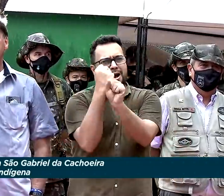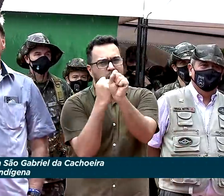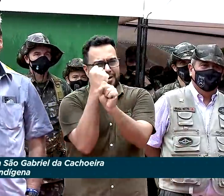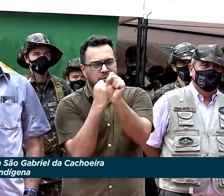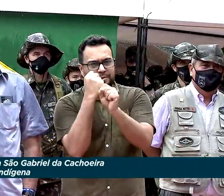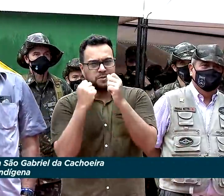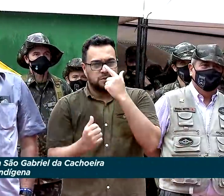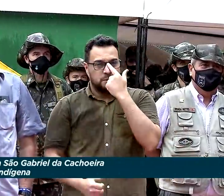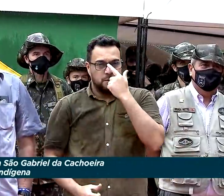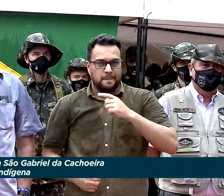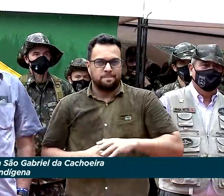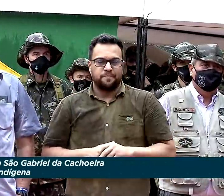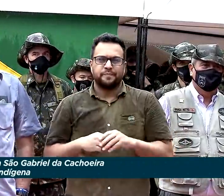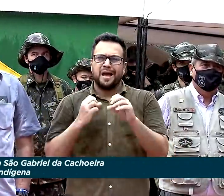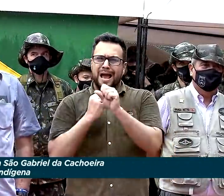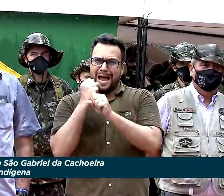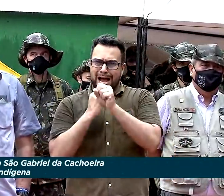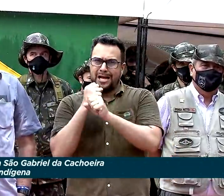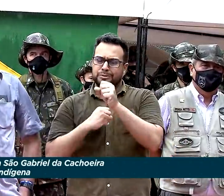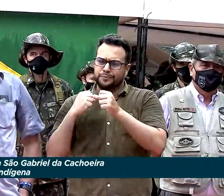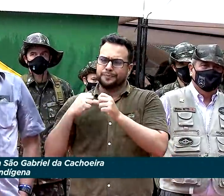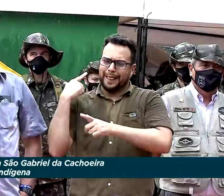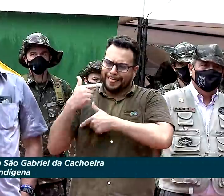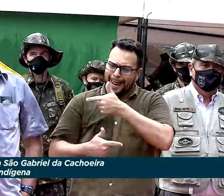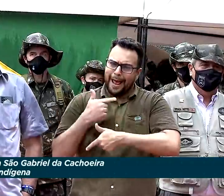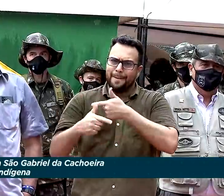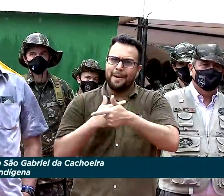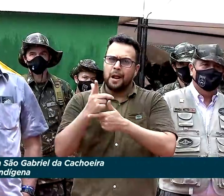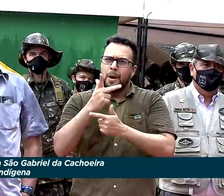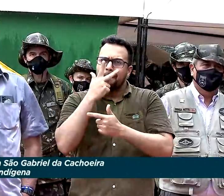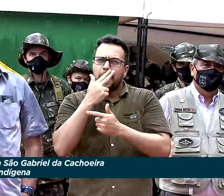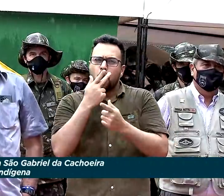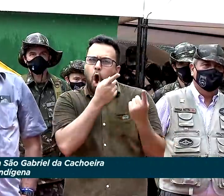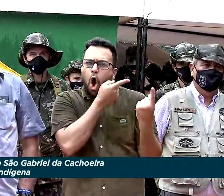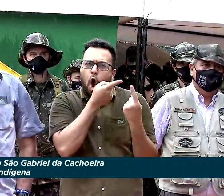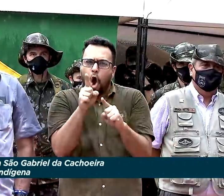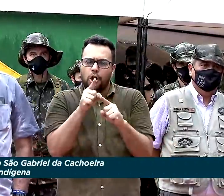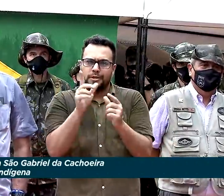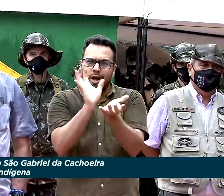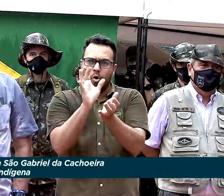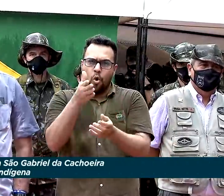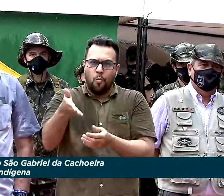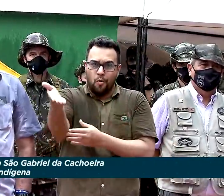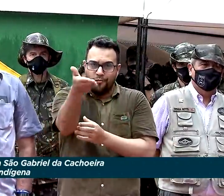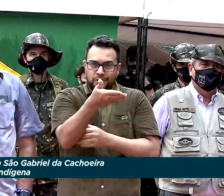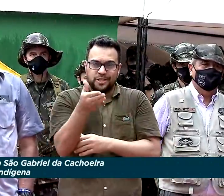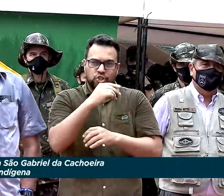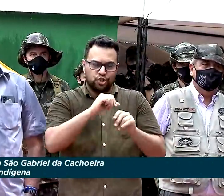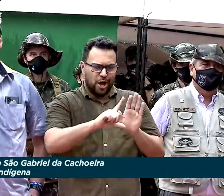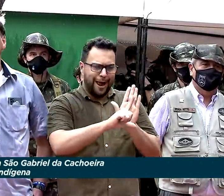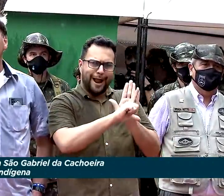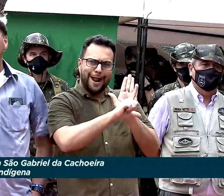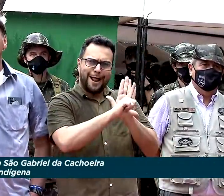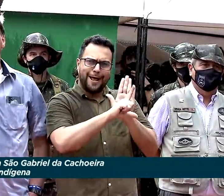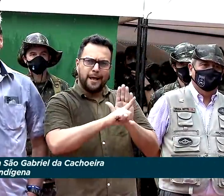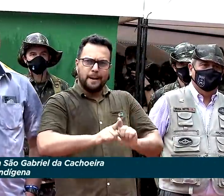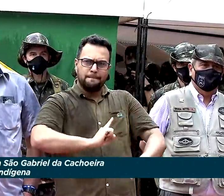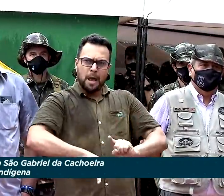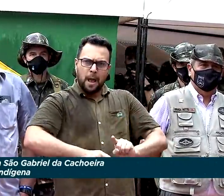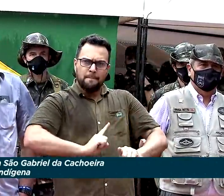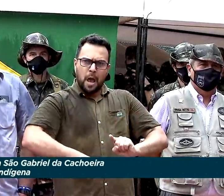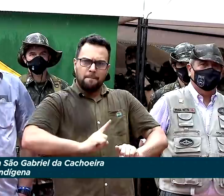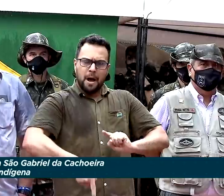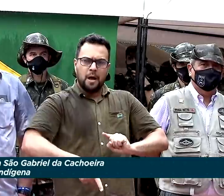Décadas de trabalho contra vocês, de emaranhado de leis que não permitem que